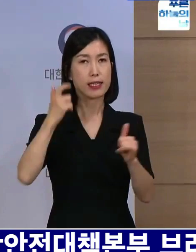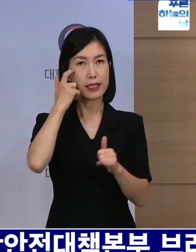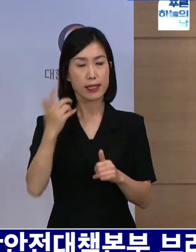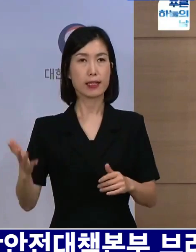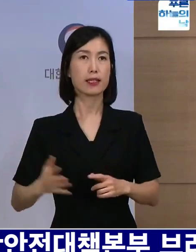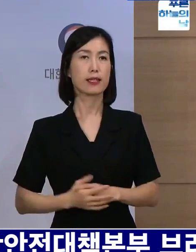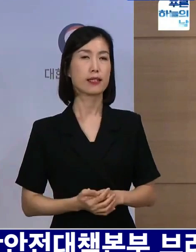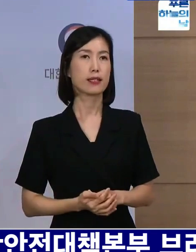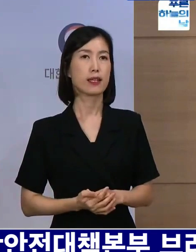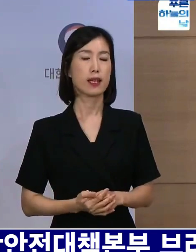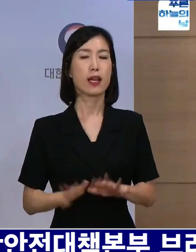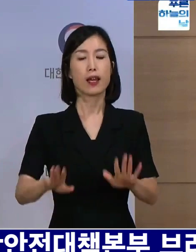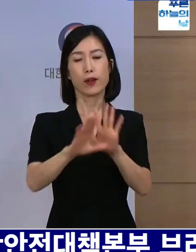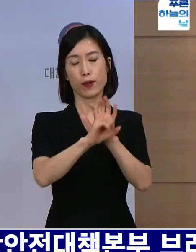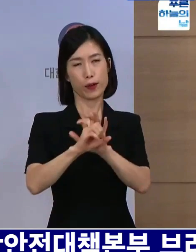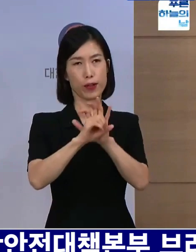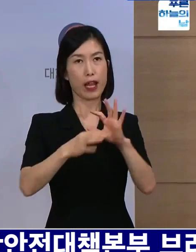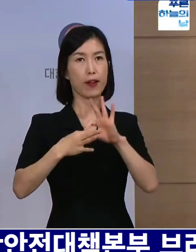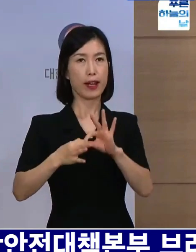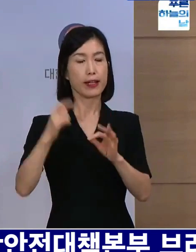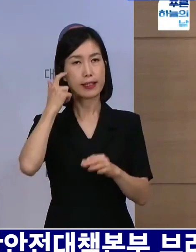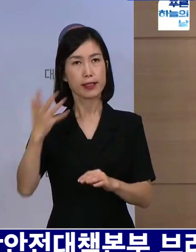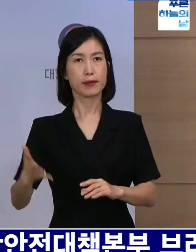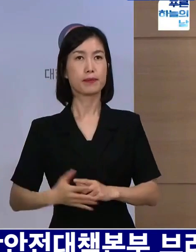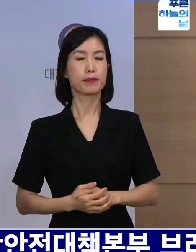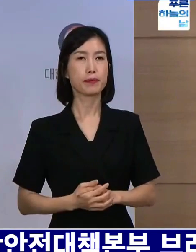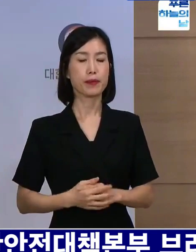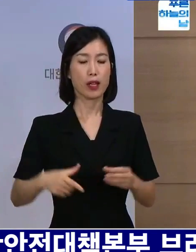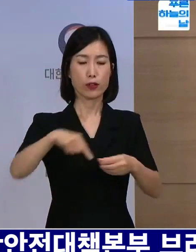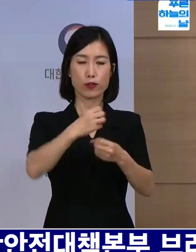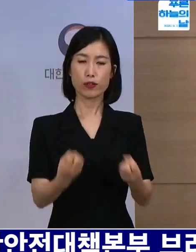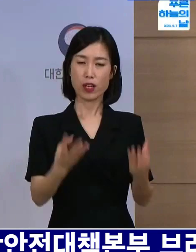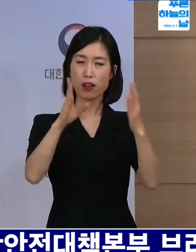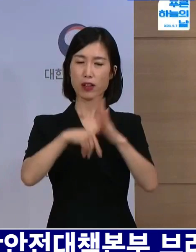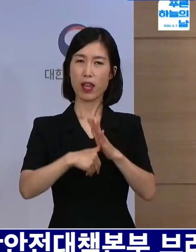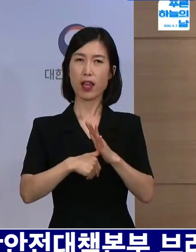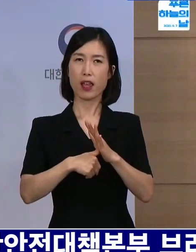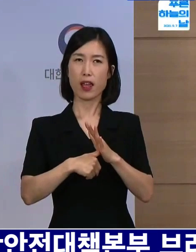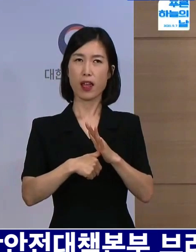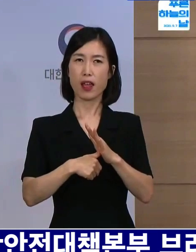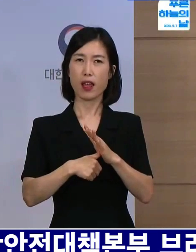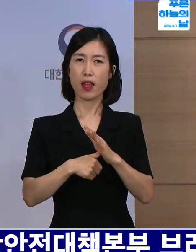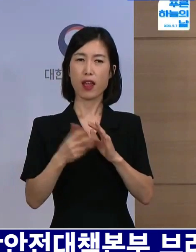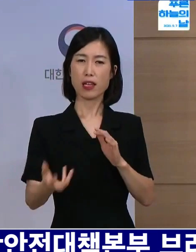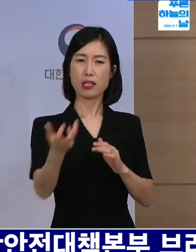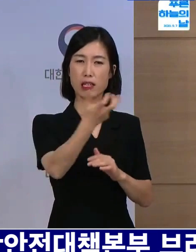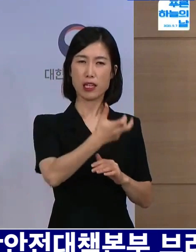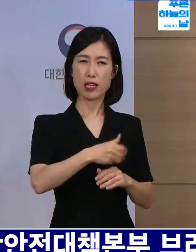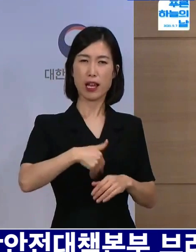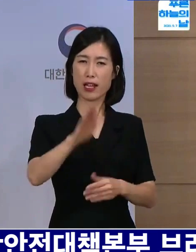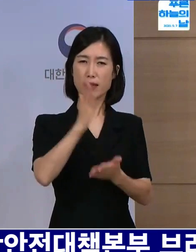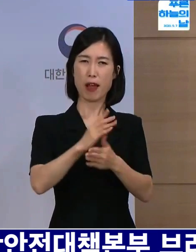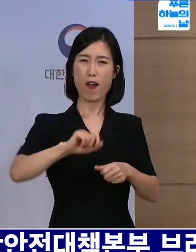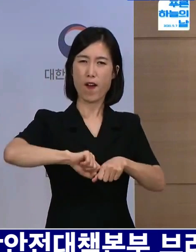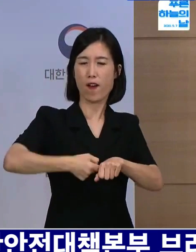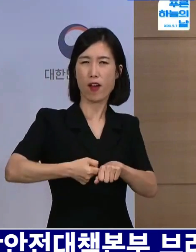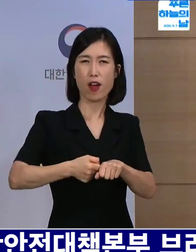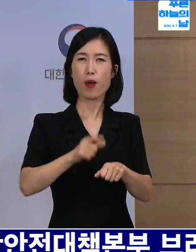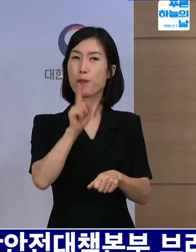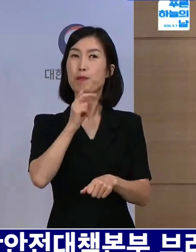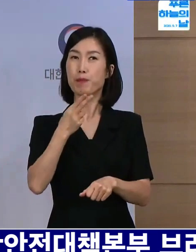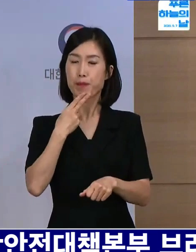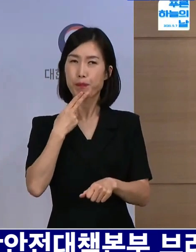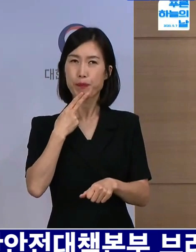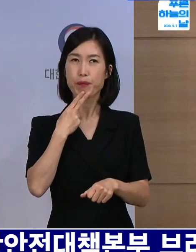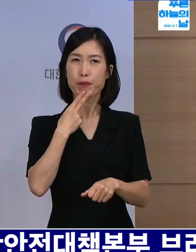질의입니다. 코로나19 관련된 질의입니다. 추석 때 이동 제한 강제는 담기지 않았습니다. 내부적으로